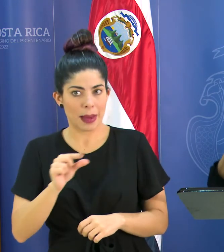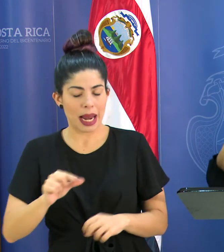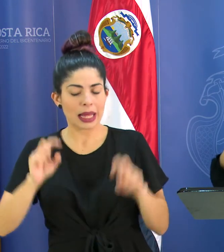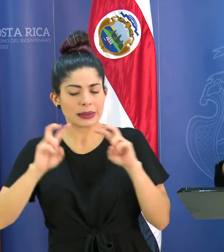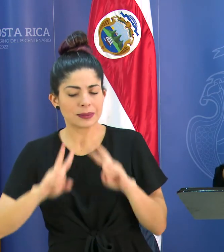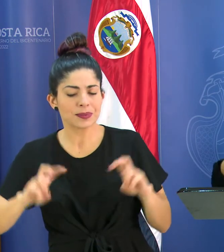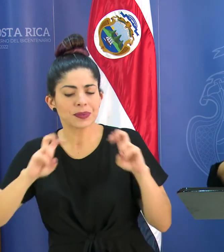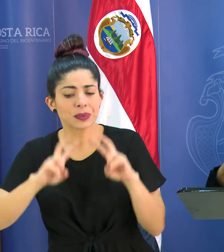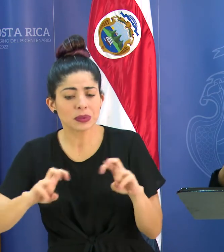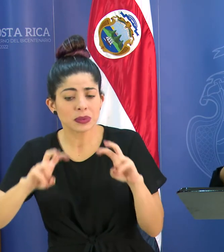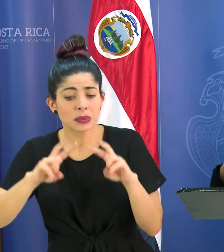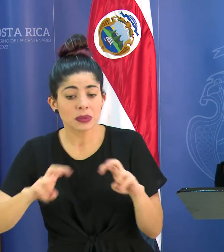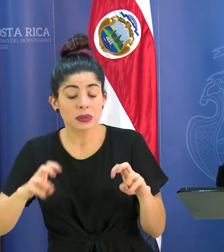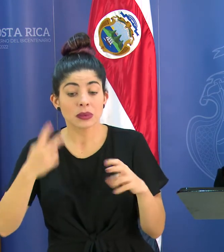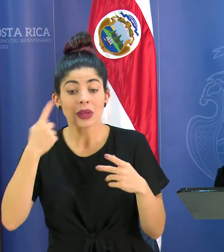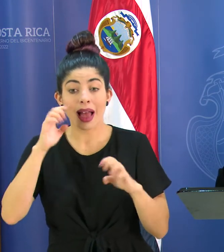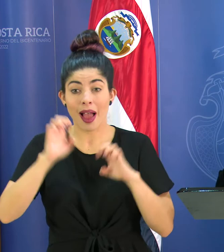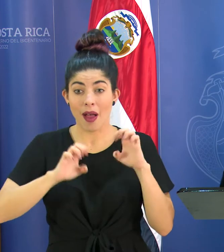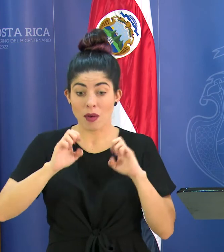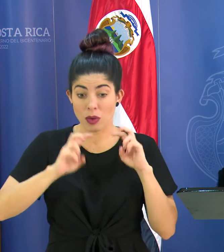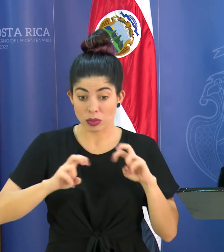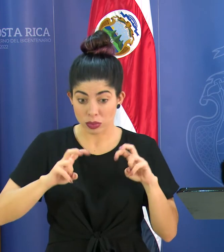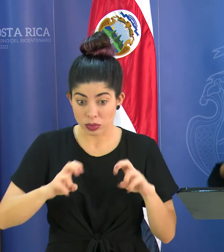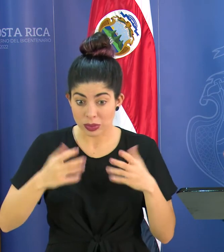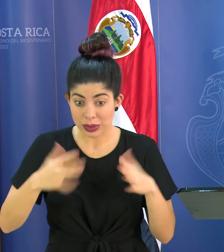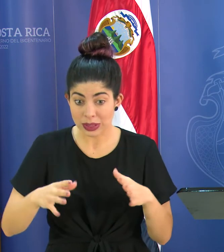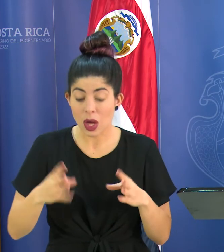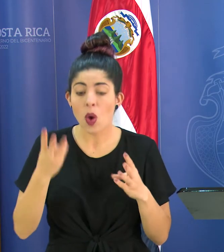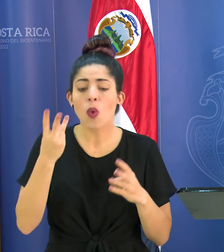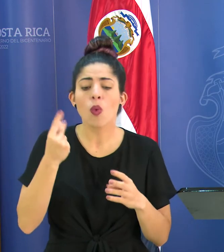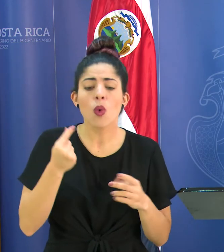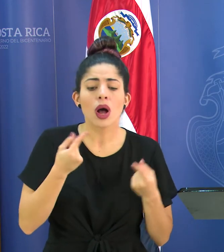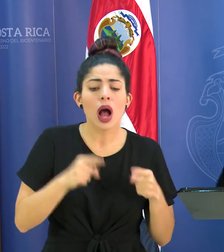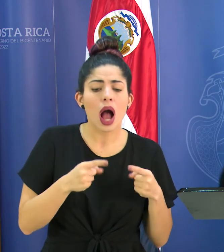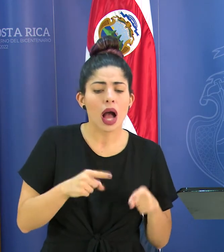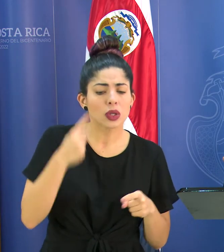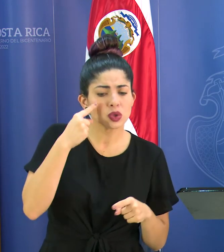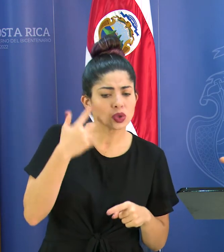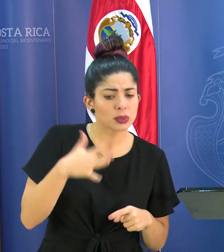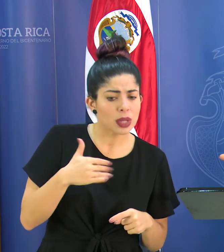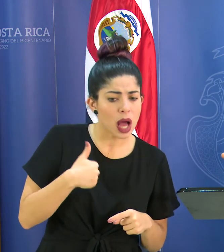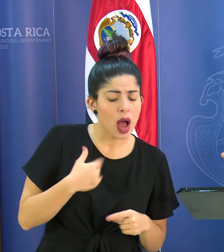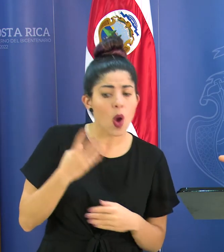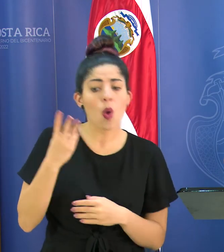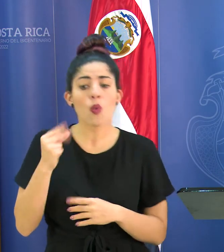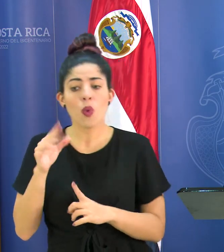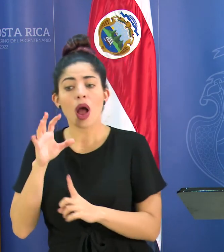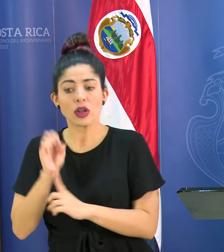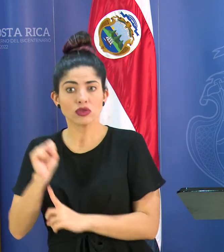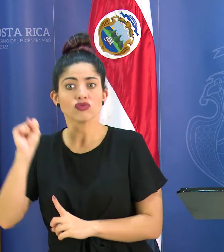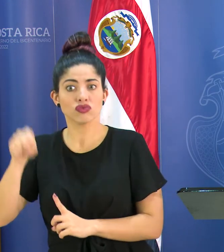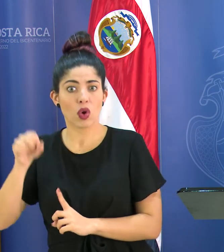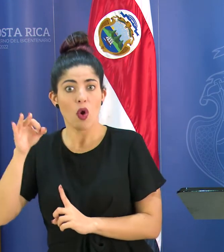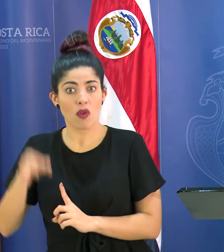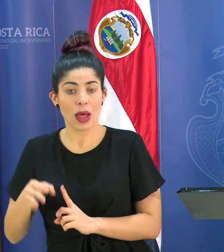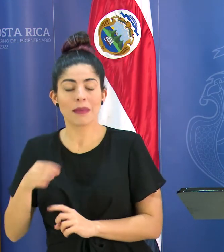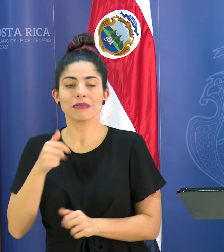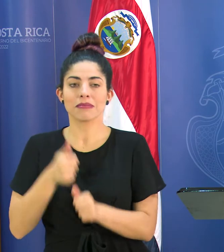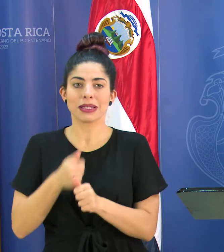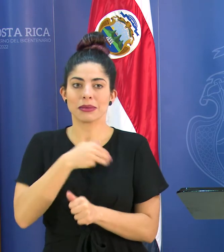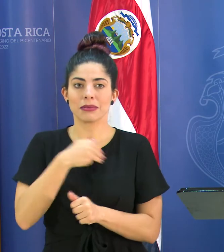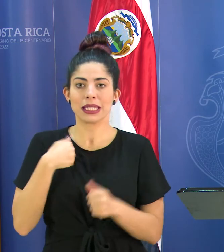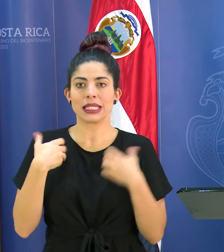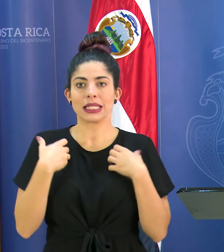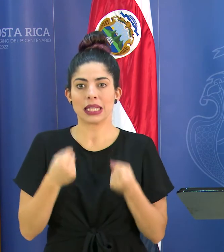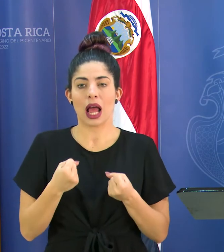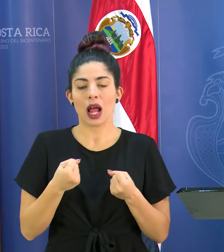una vez vistas esas valoraciones en función de cuántos casos sospechosos caen y cuántos se detectan que sí el Ministro de Salud va a